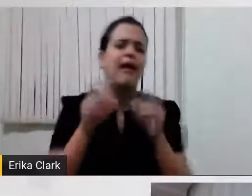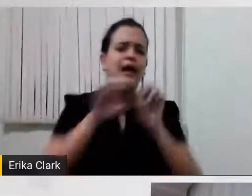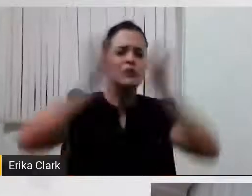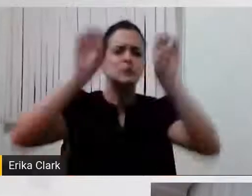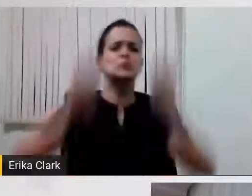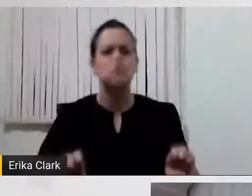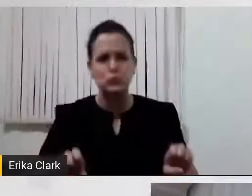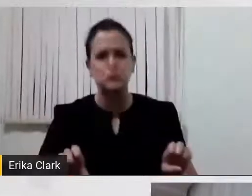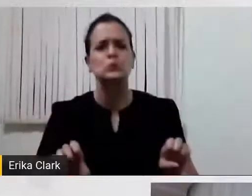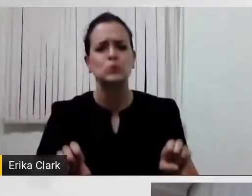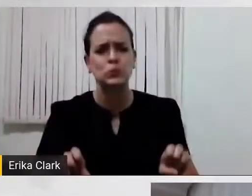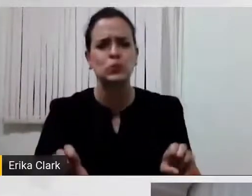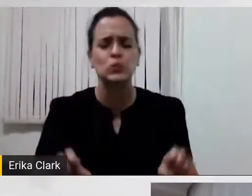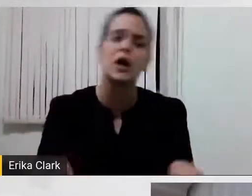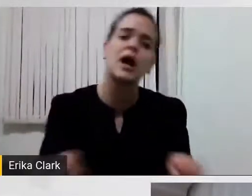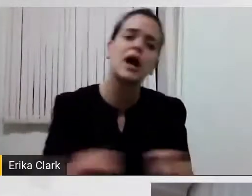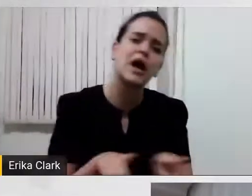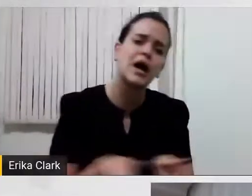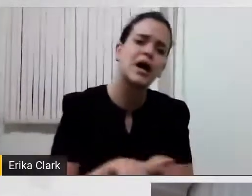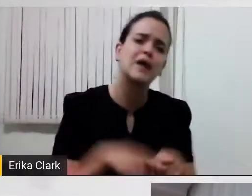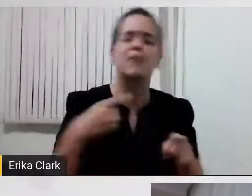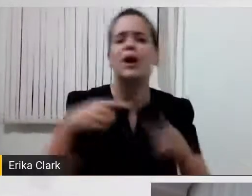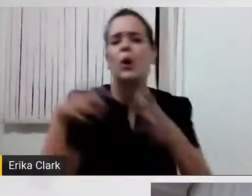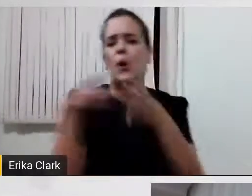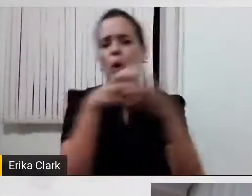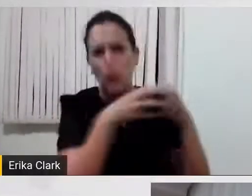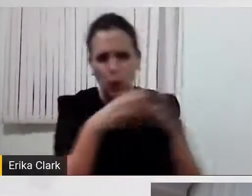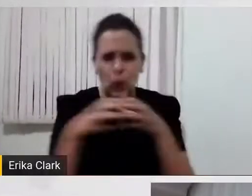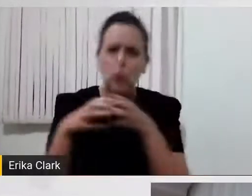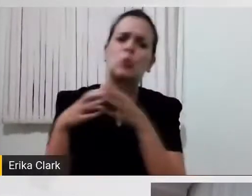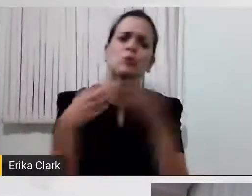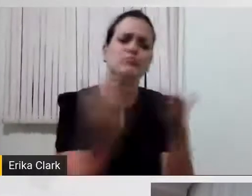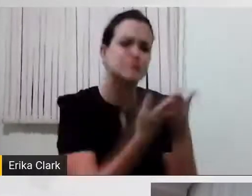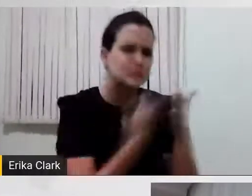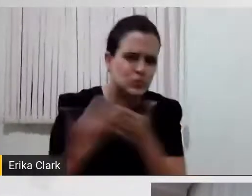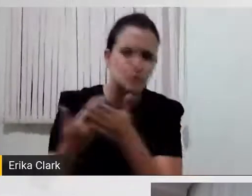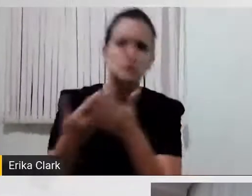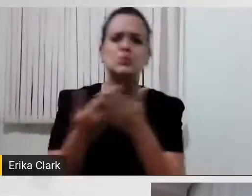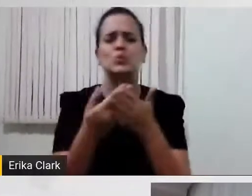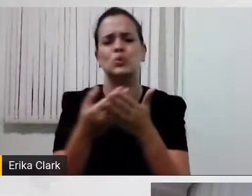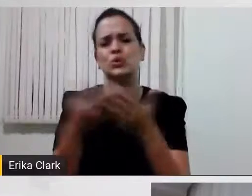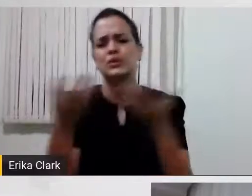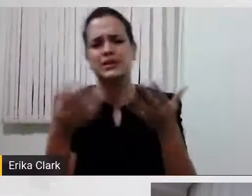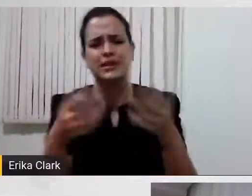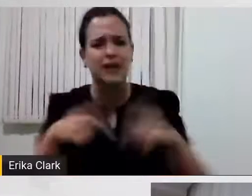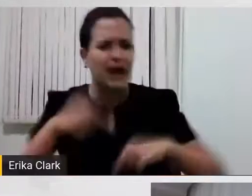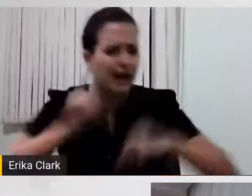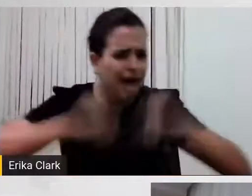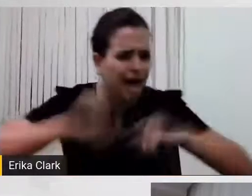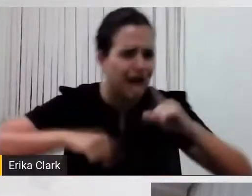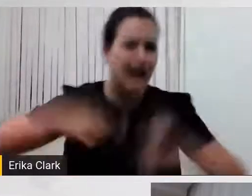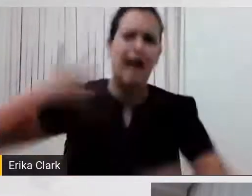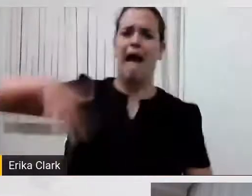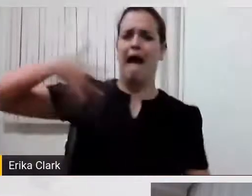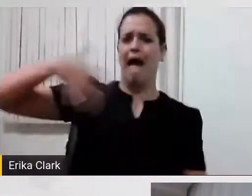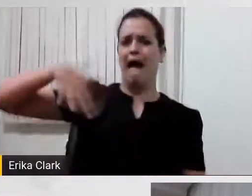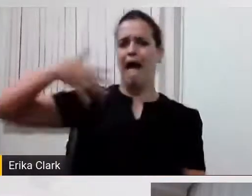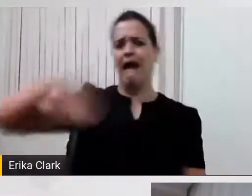dos grupos de estudo, da evangelização, com aparelhos caros, tecnologia cara, e você está mostrando que não é nada